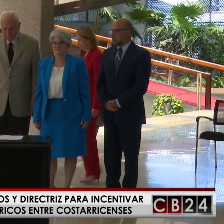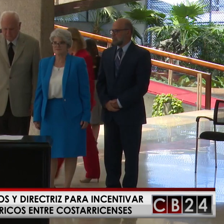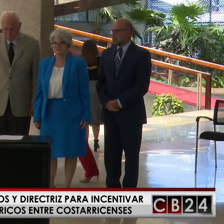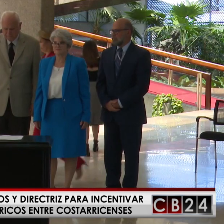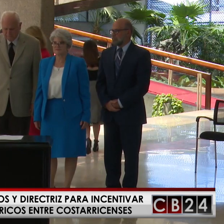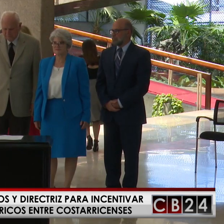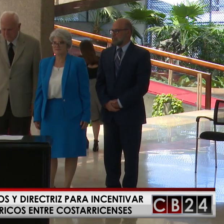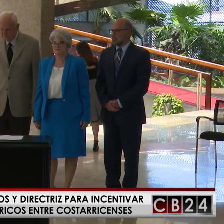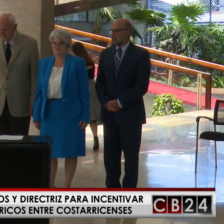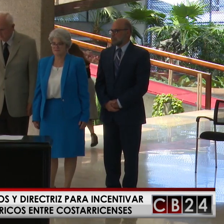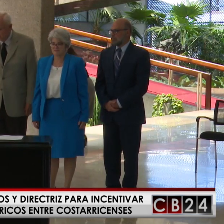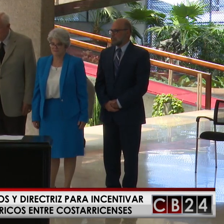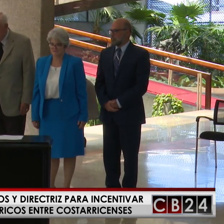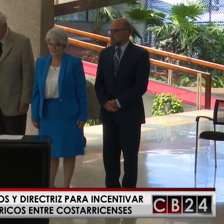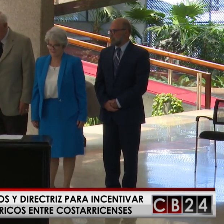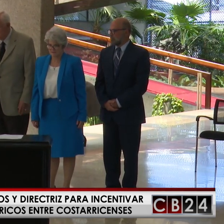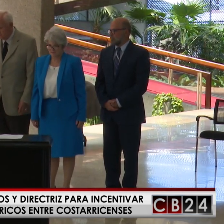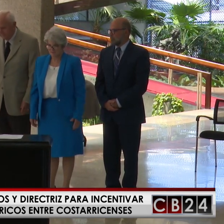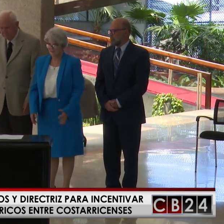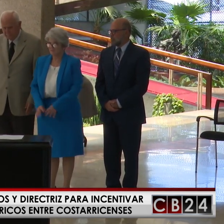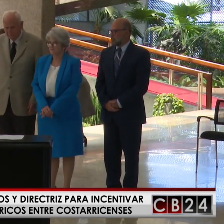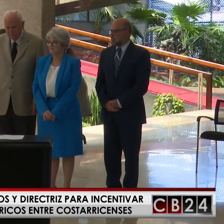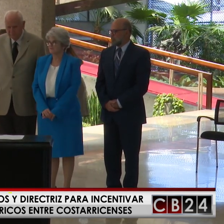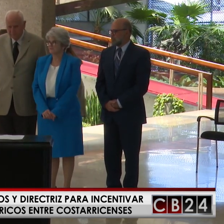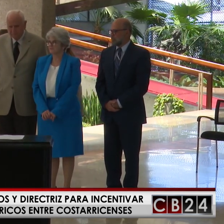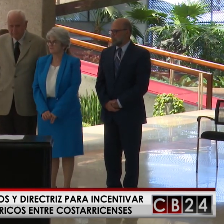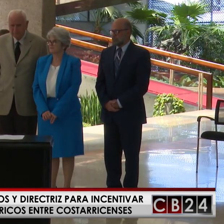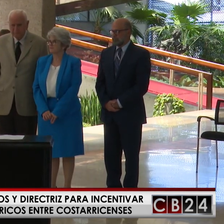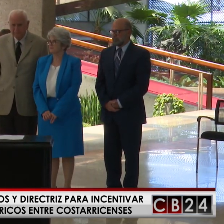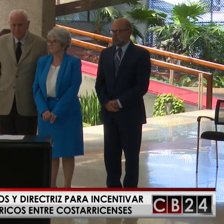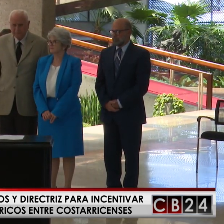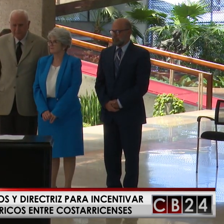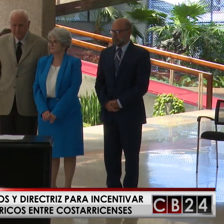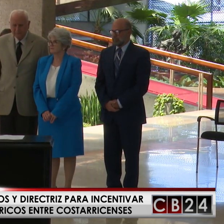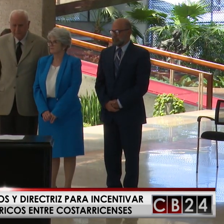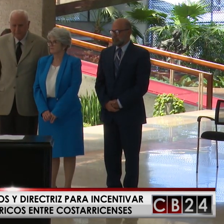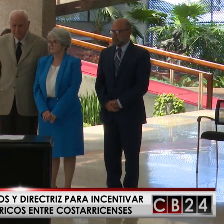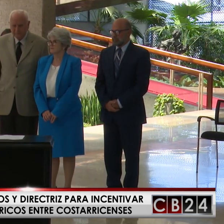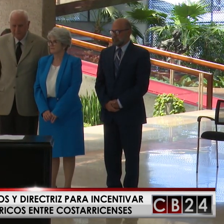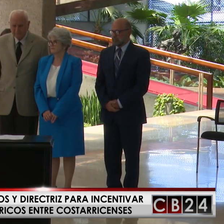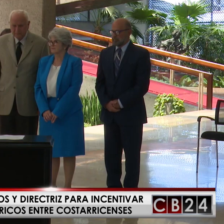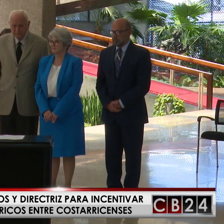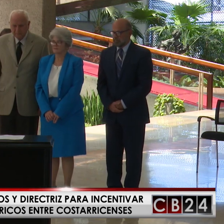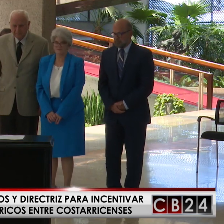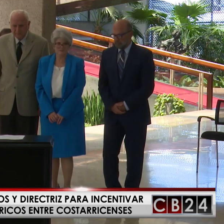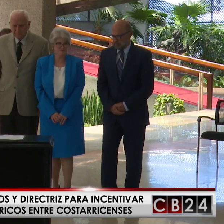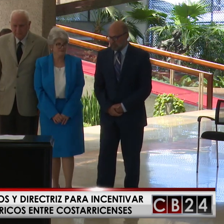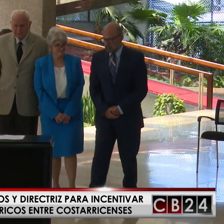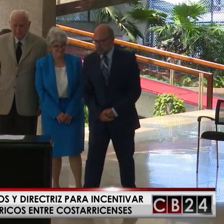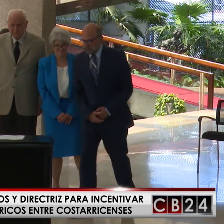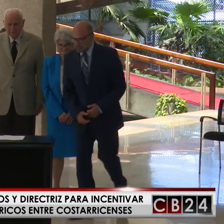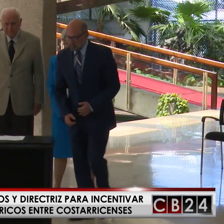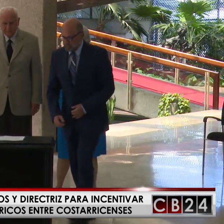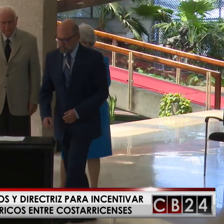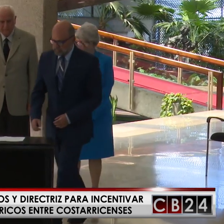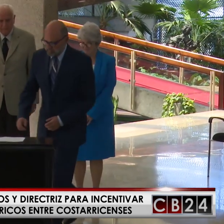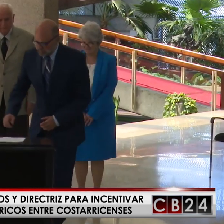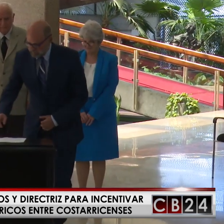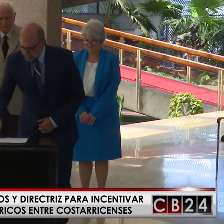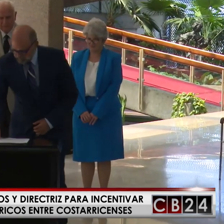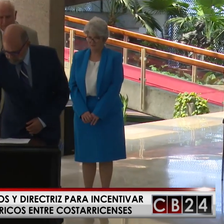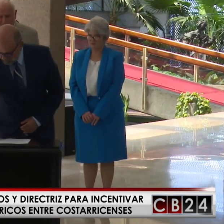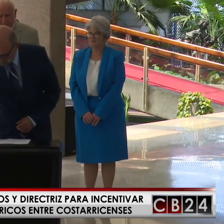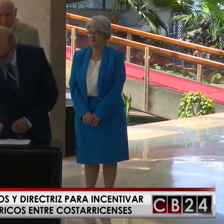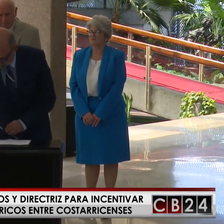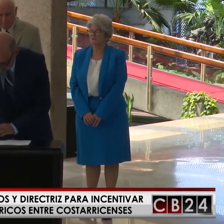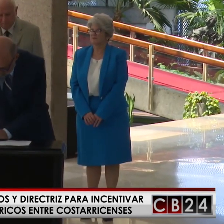Ambiente y Energía, Carlos Manuel Rodríguez. Los decretos firmados son incentivos para vehículos eléctricos usados, modificación del reglamento